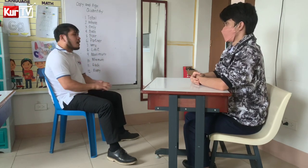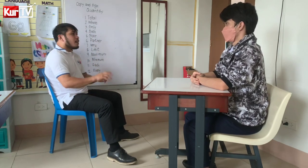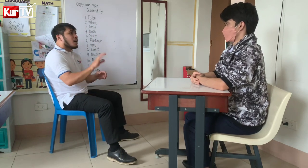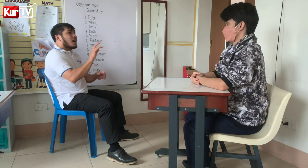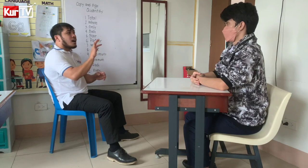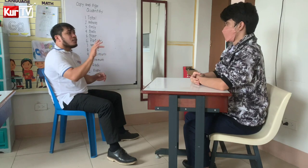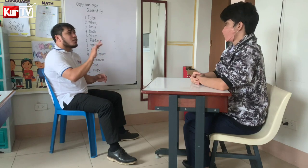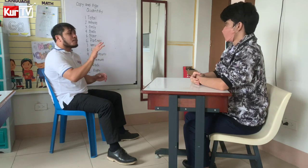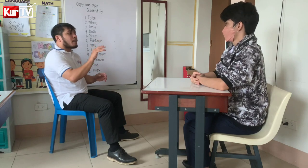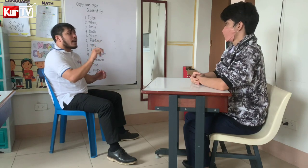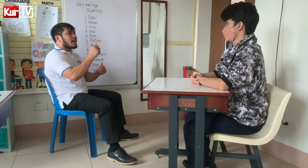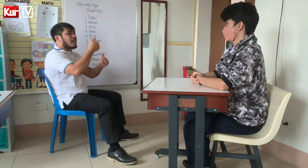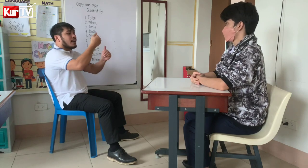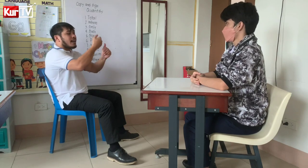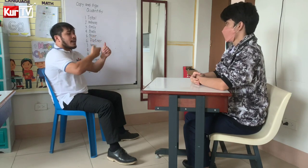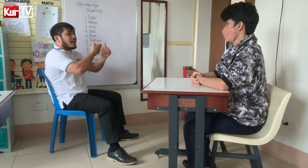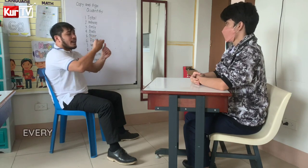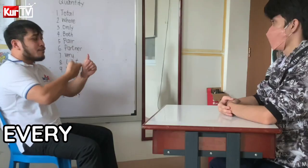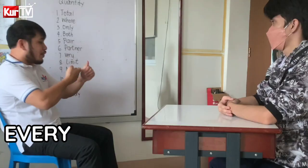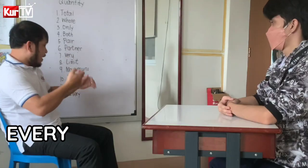how do you spell every